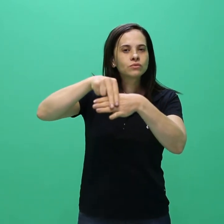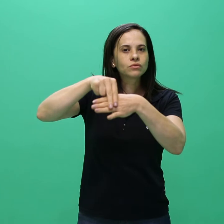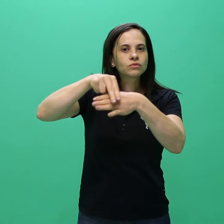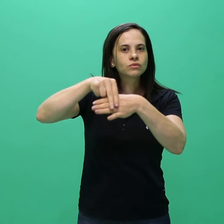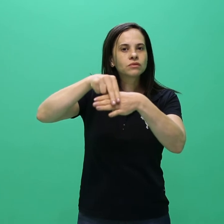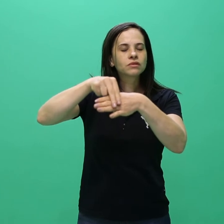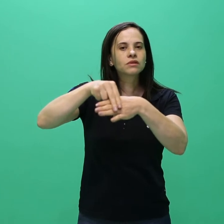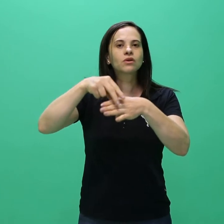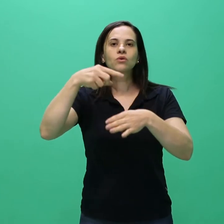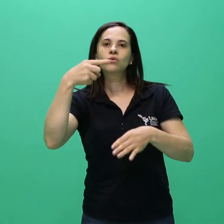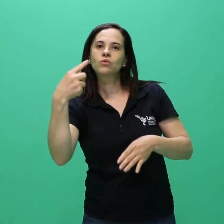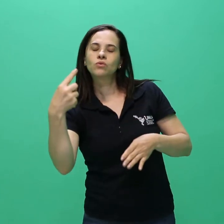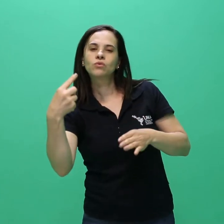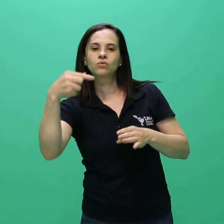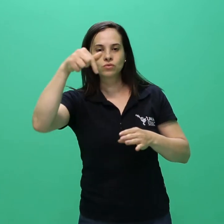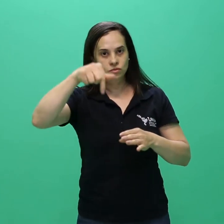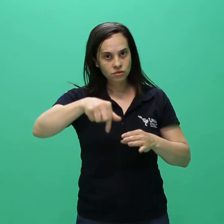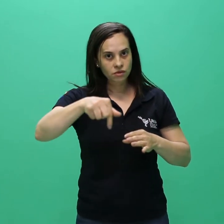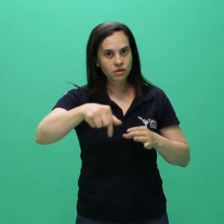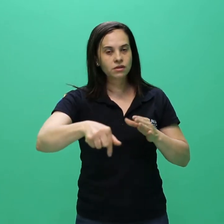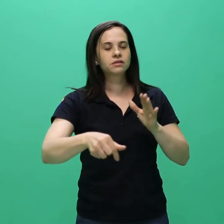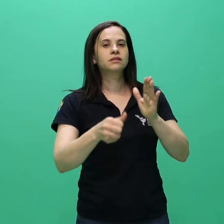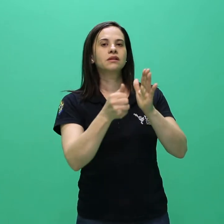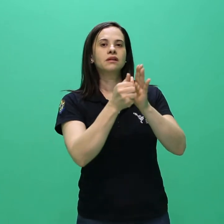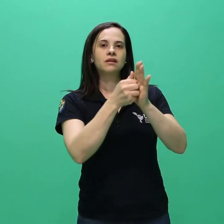1. Reingresso.